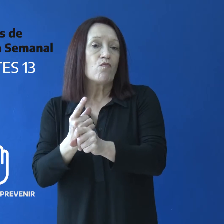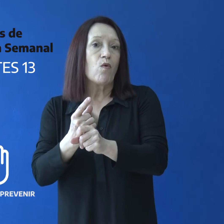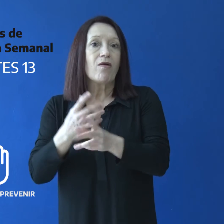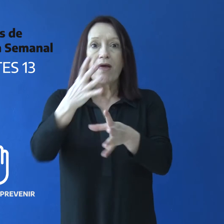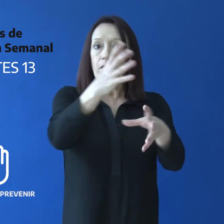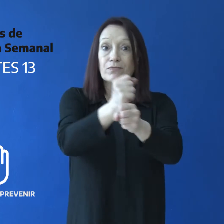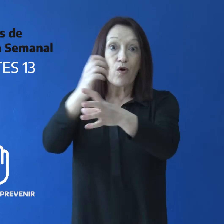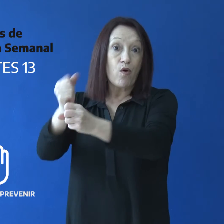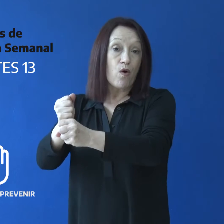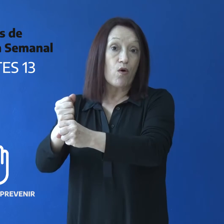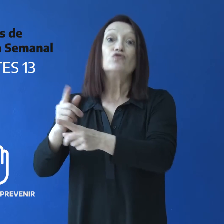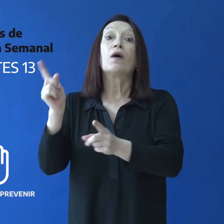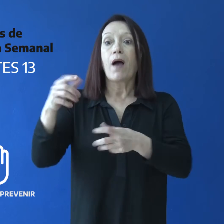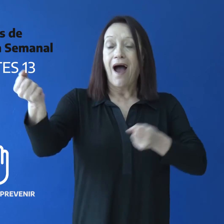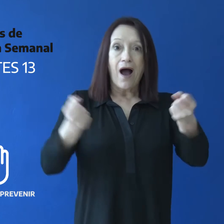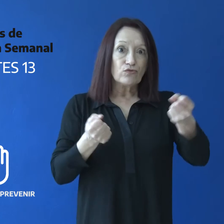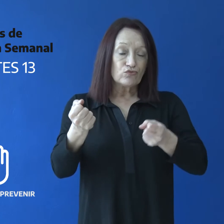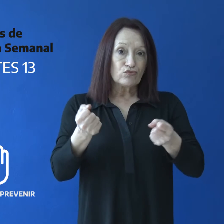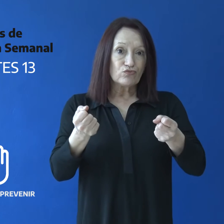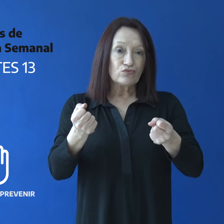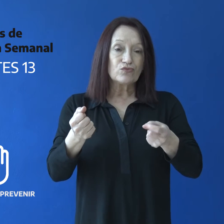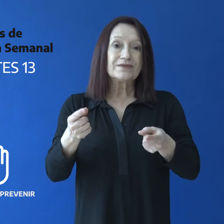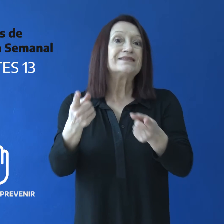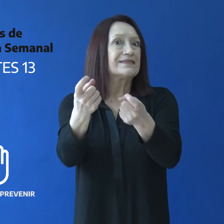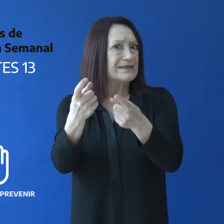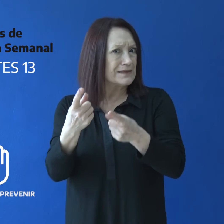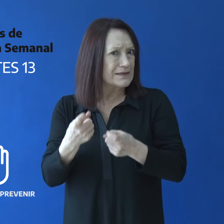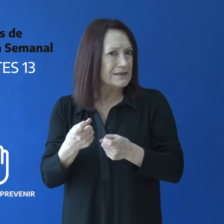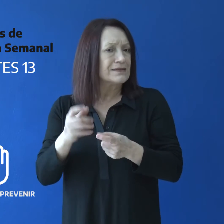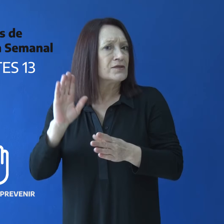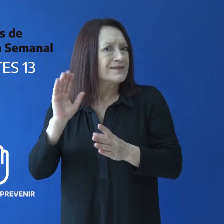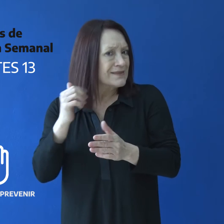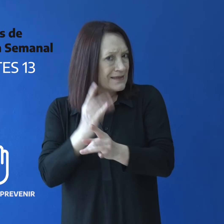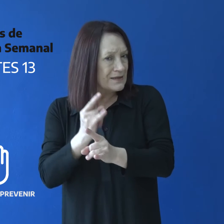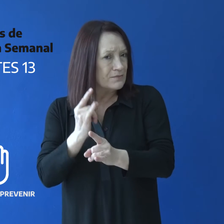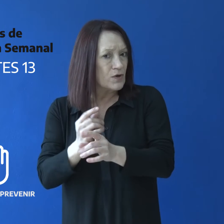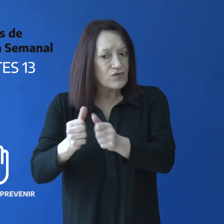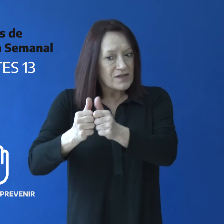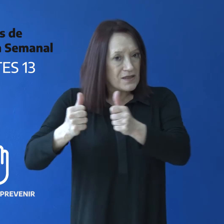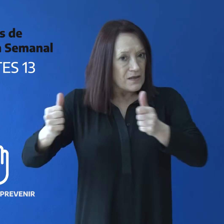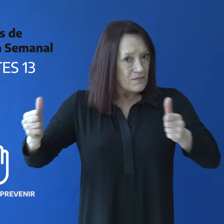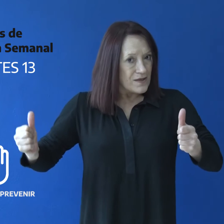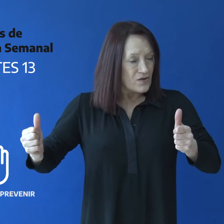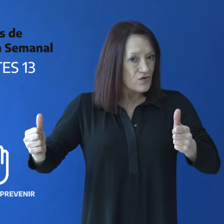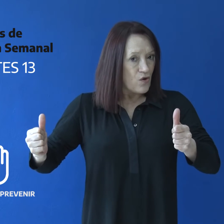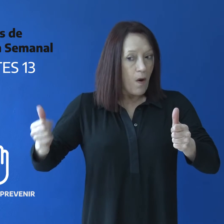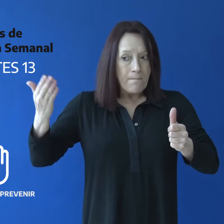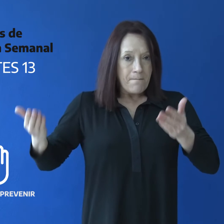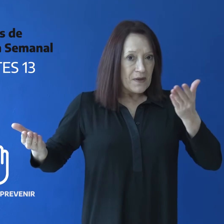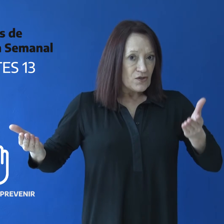transporte público o vehicular. Se deberá guardar en todo momento un distanciamiento físico entre peatones